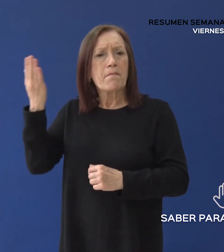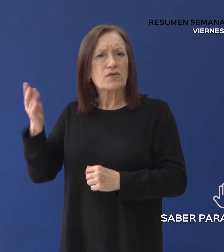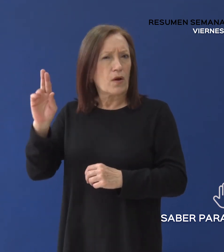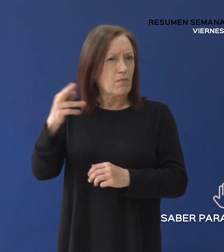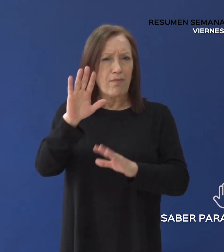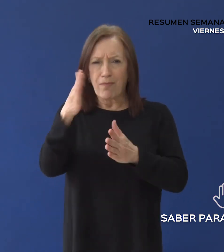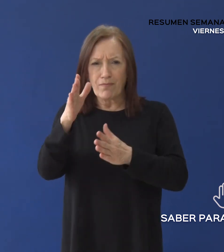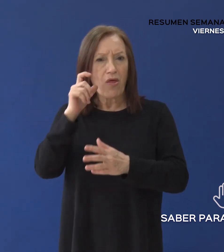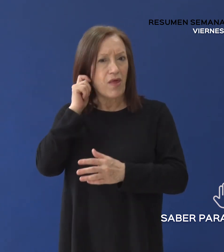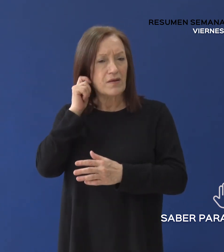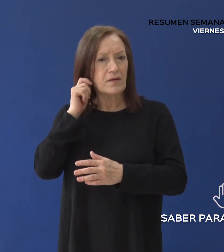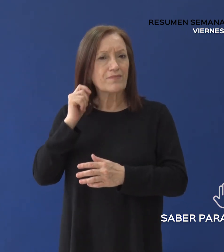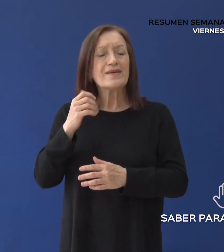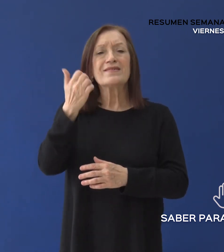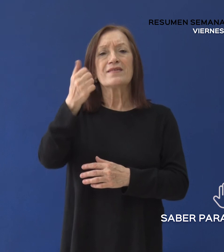de la